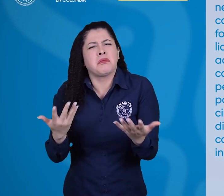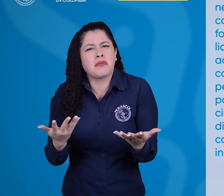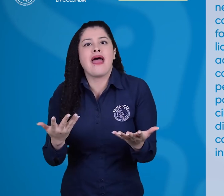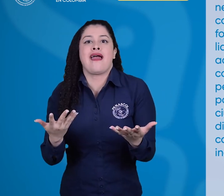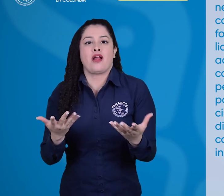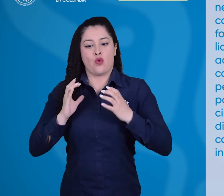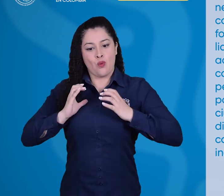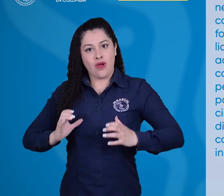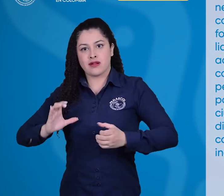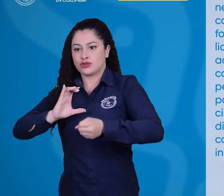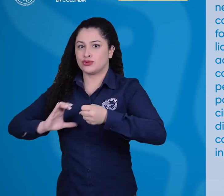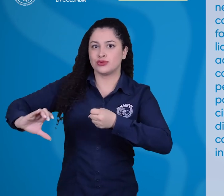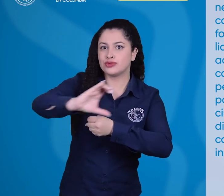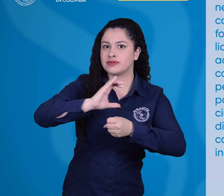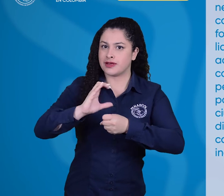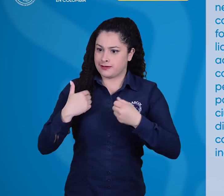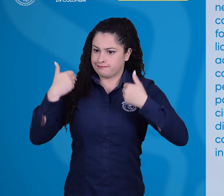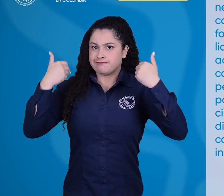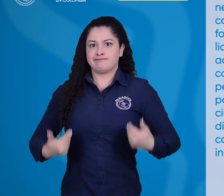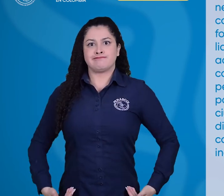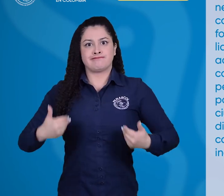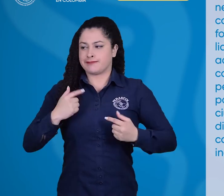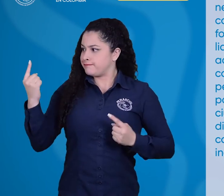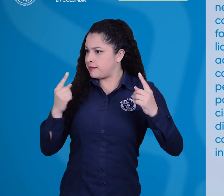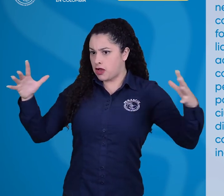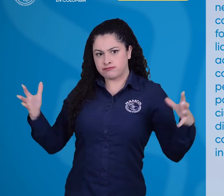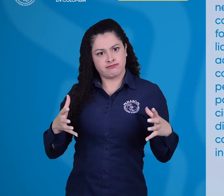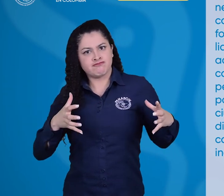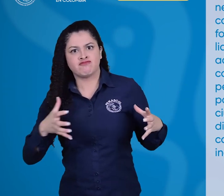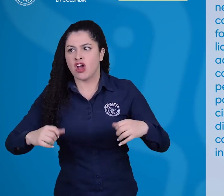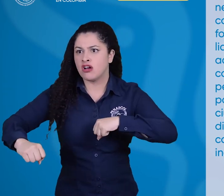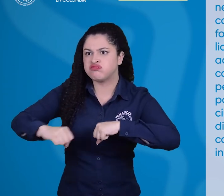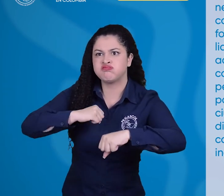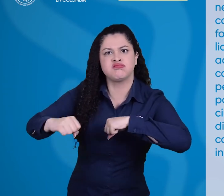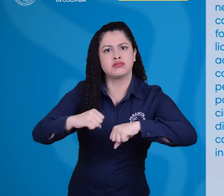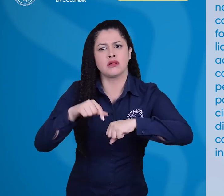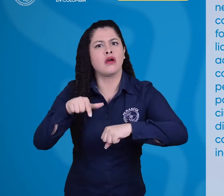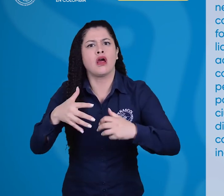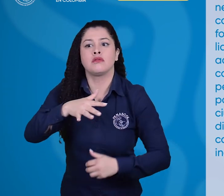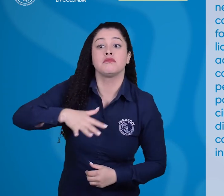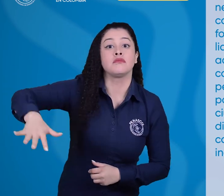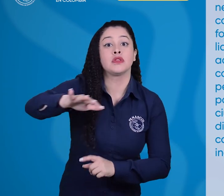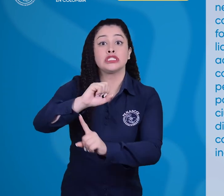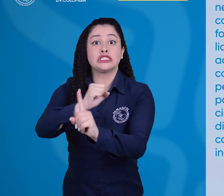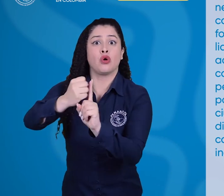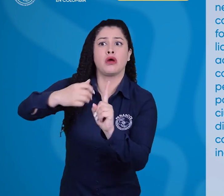participación efectiva como ciudadanos colectivizados, con discursos que generen cambios en sus